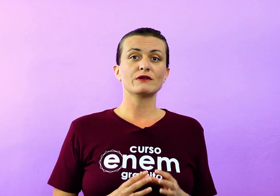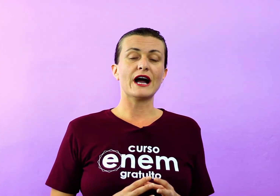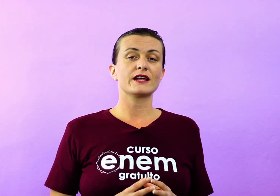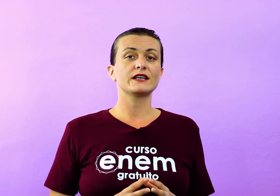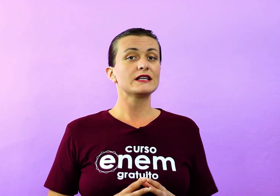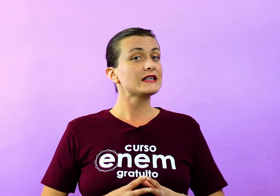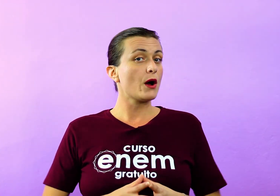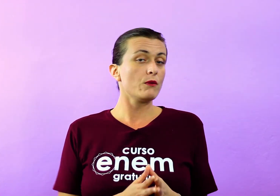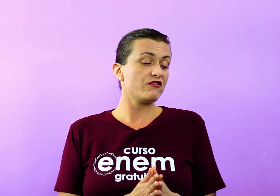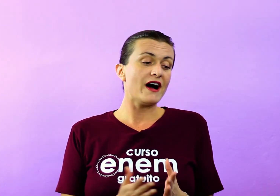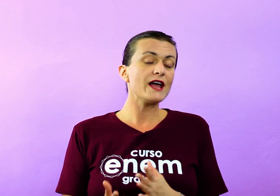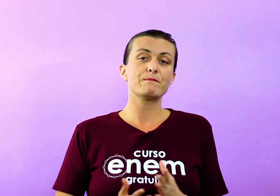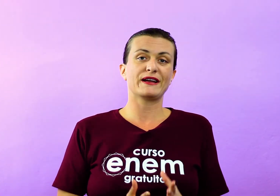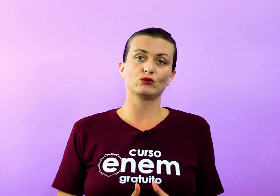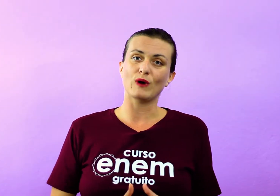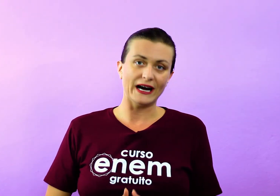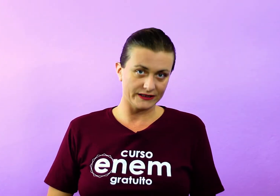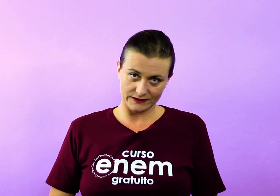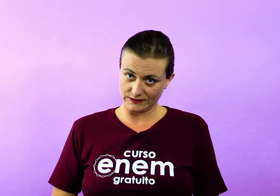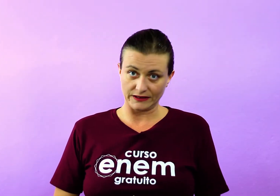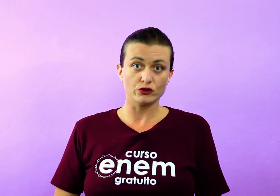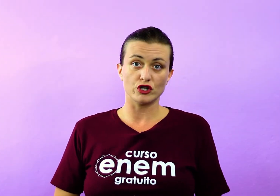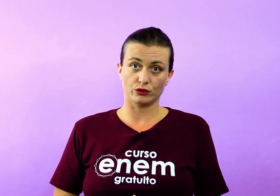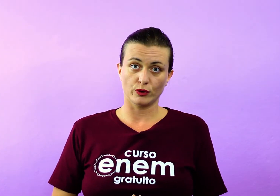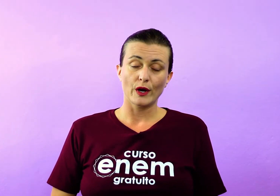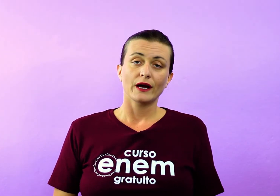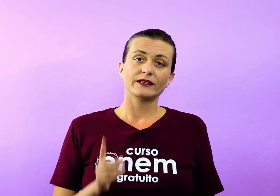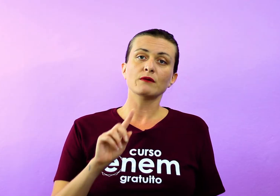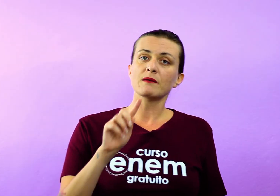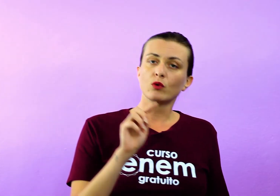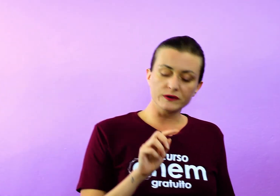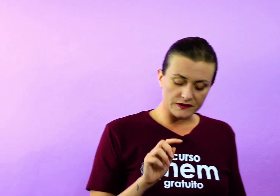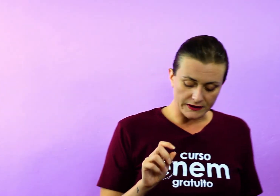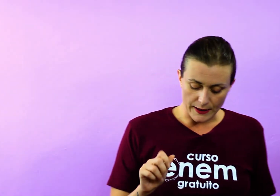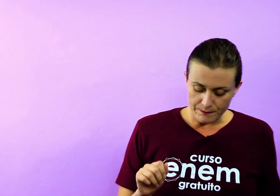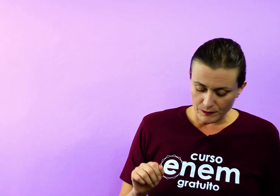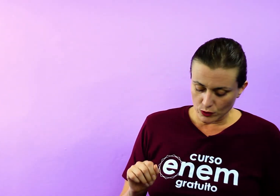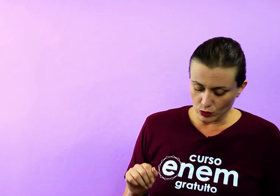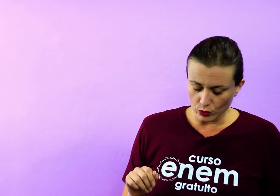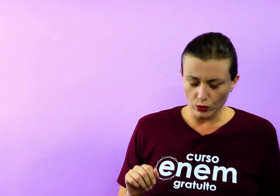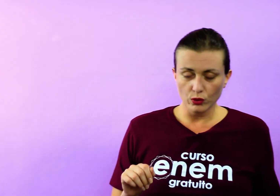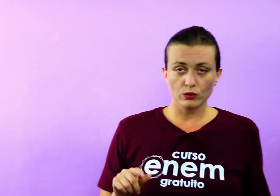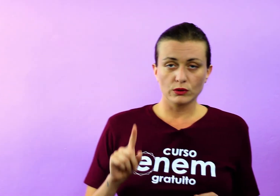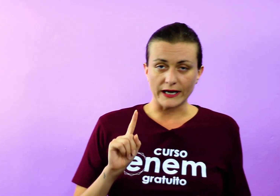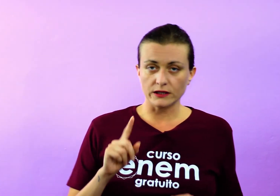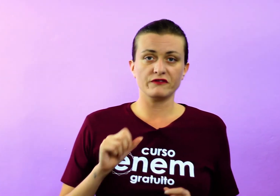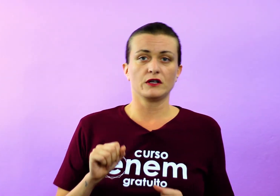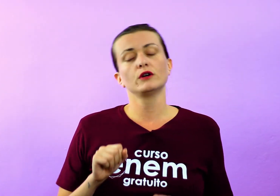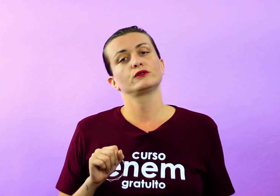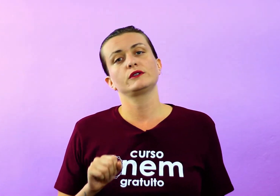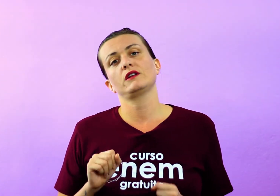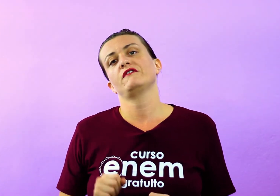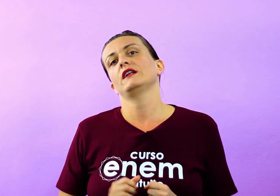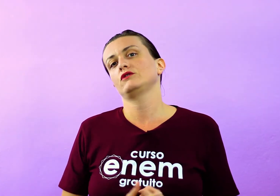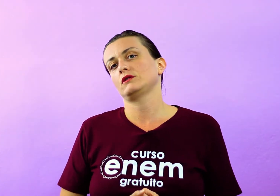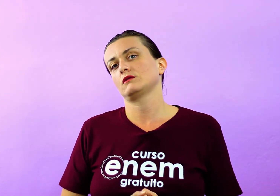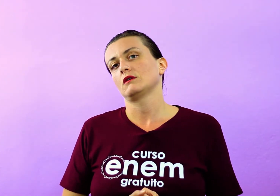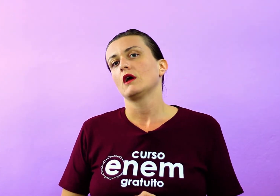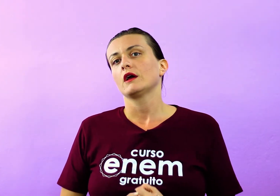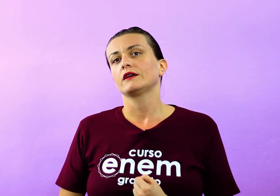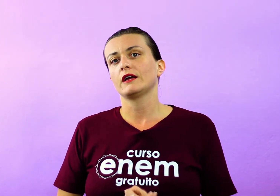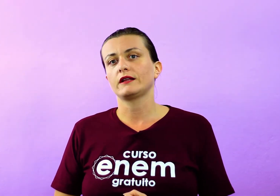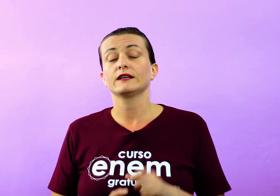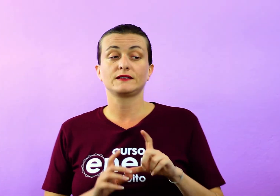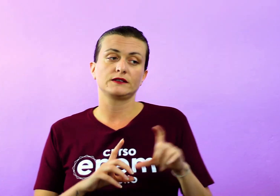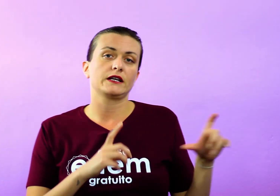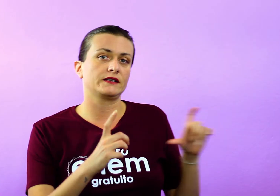Então ele é um cara que não vai perdoar nesse sentido. Tem uma música do Caetano Veloso que ele fala disso.